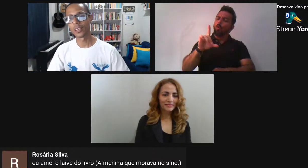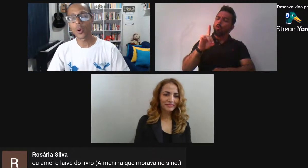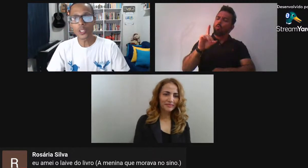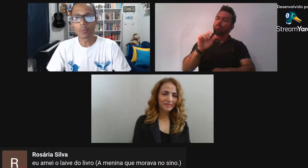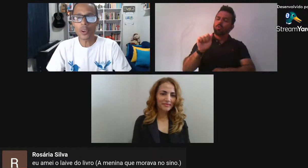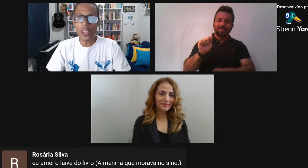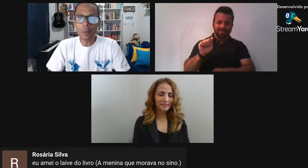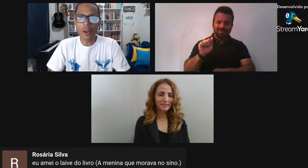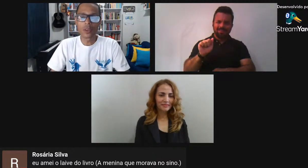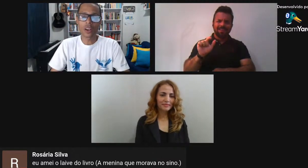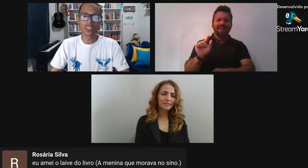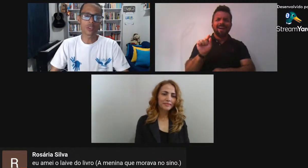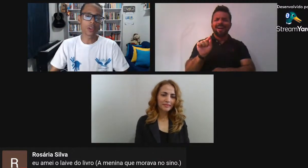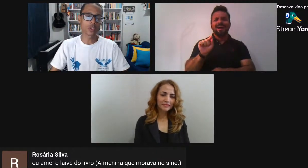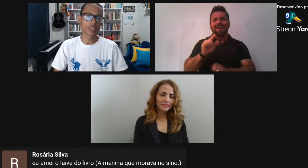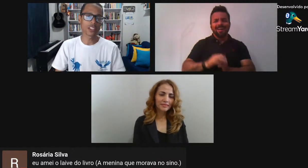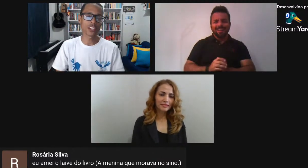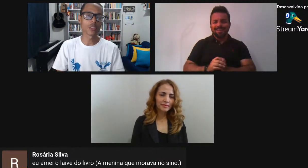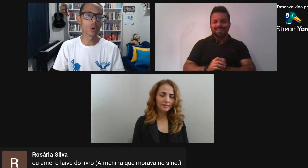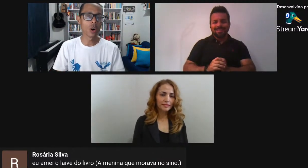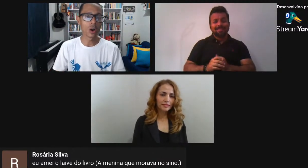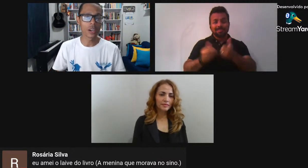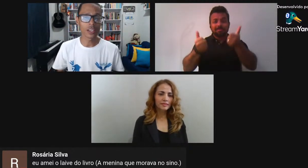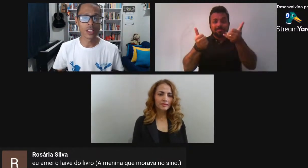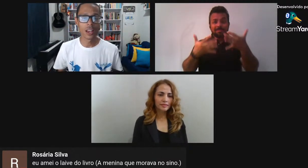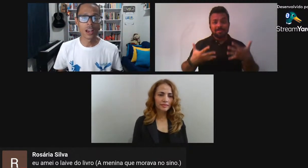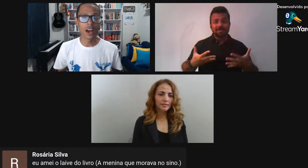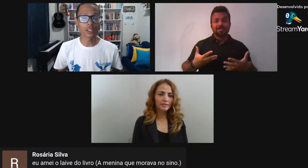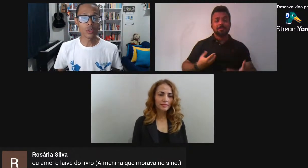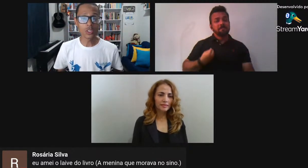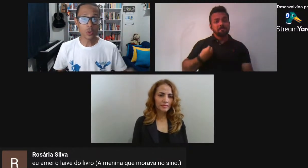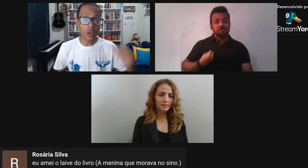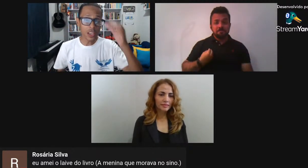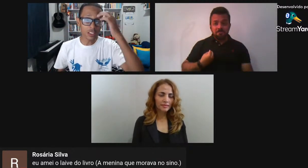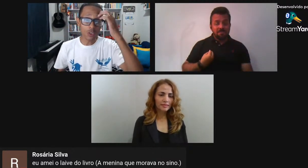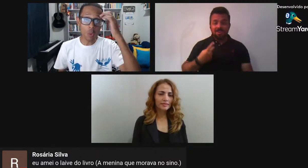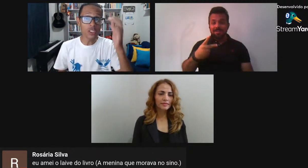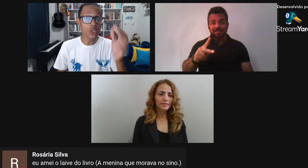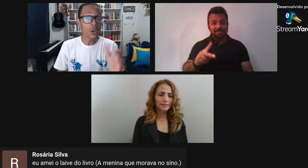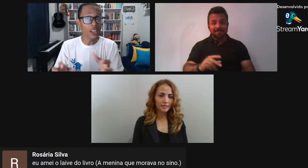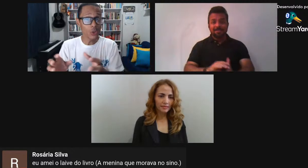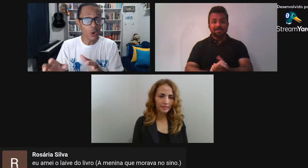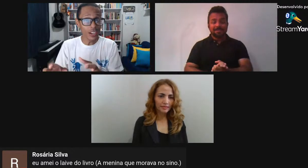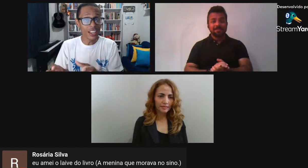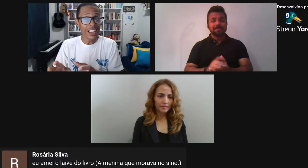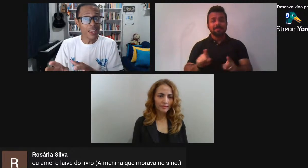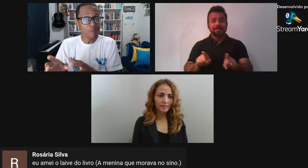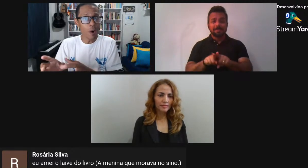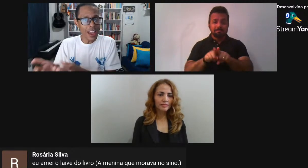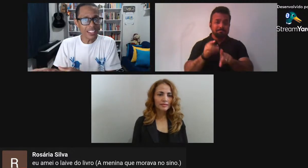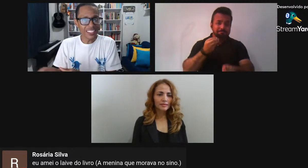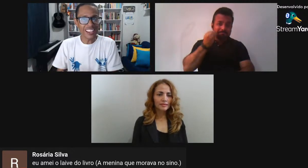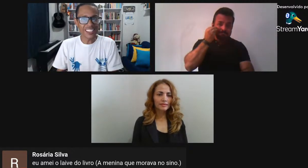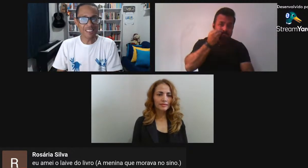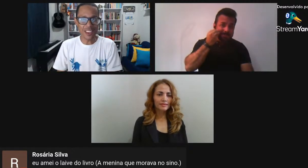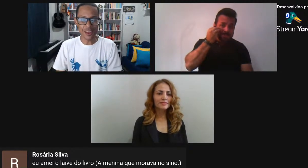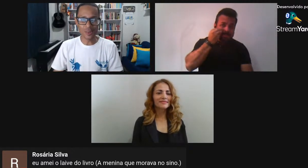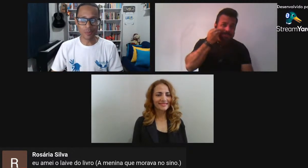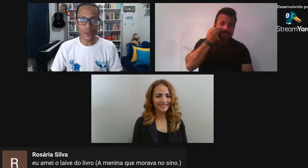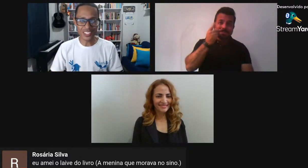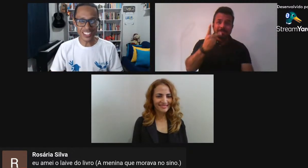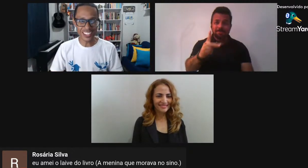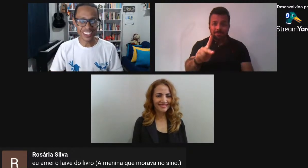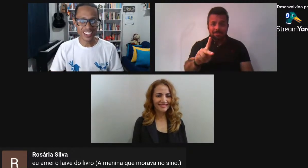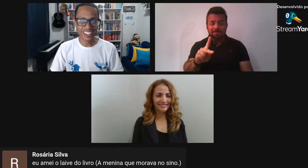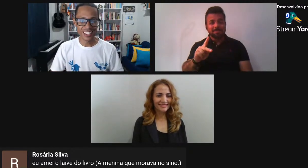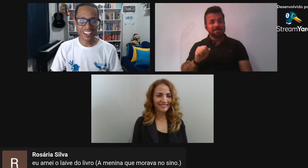Conte um pouquinho Para nós Sobre a sua trajetória As suas experiências Como historiadora E poeta Que teve aí